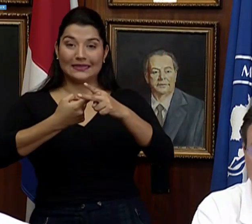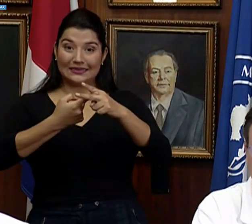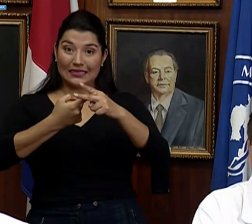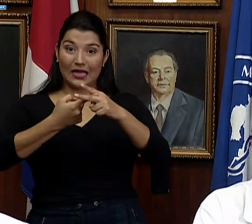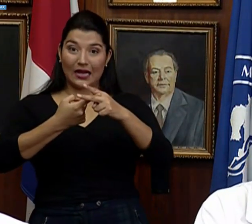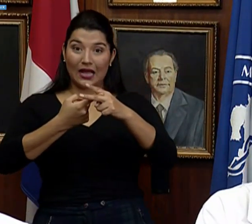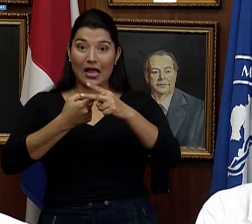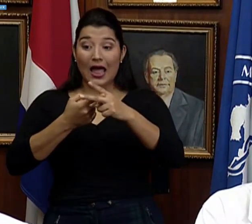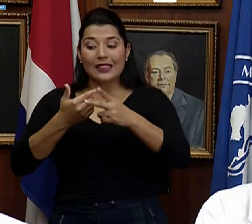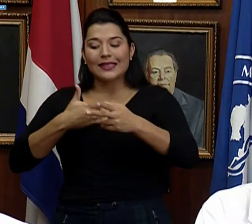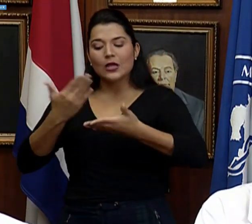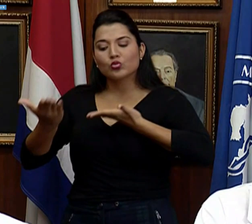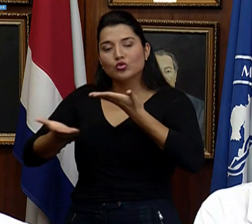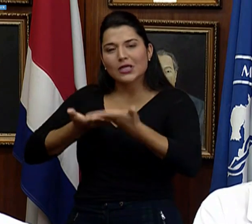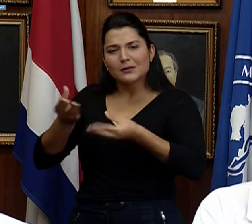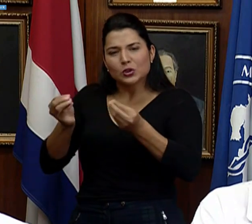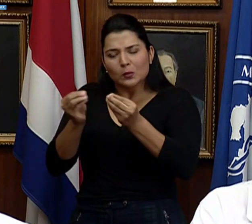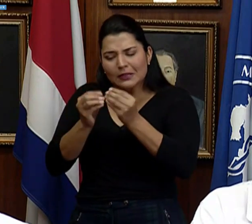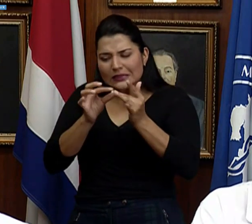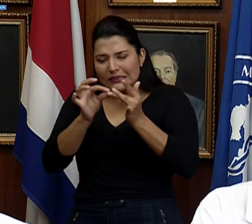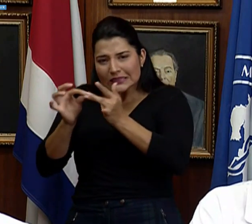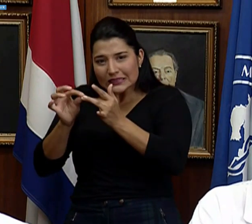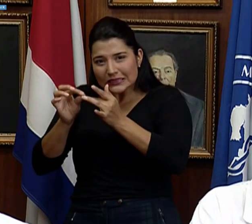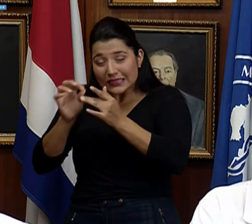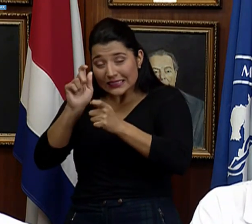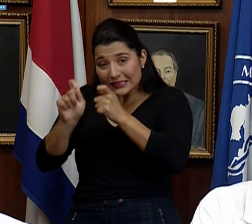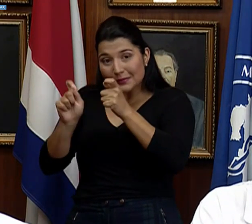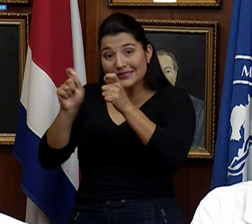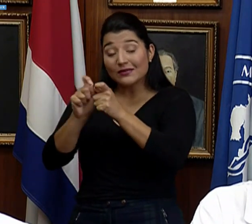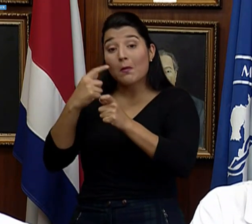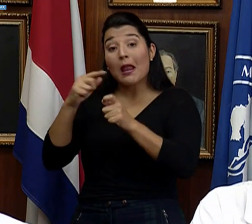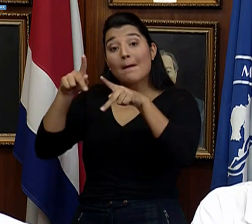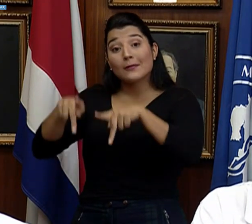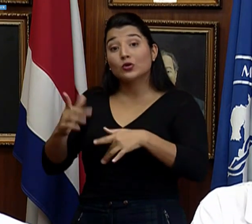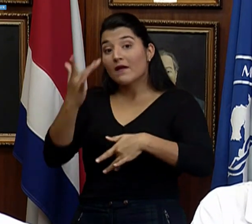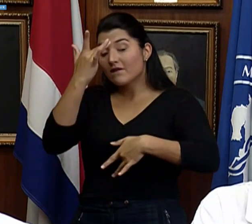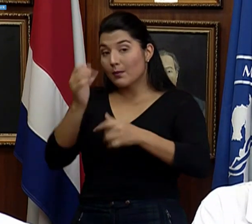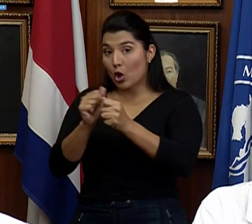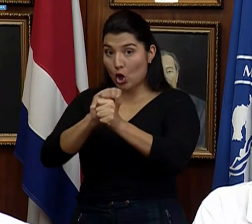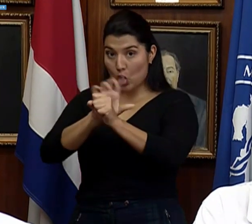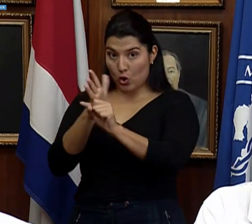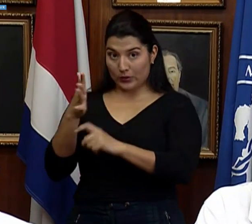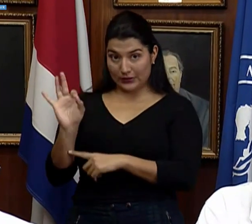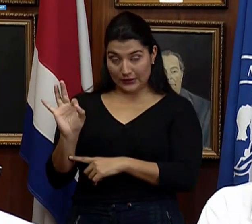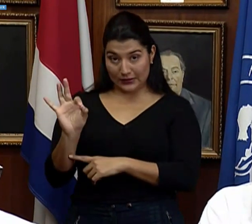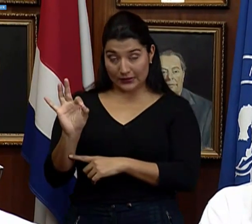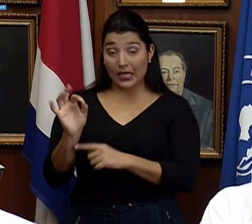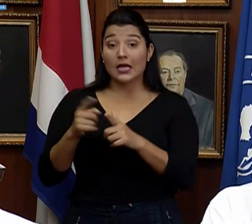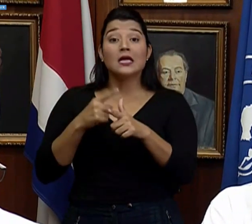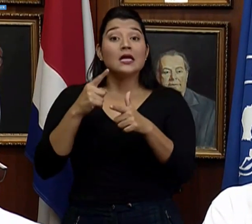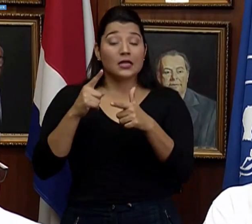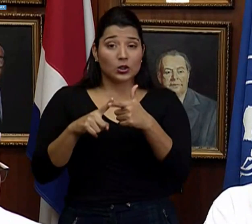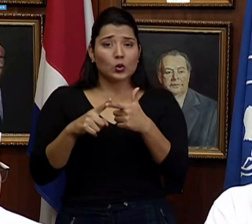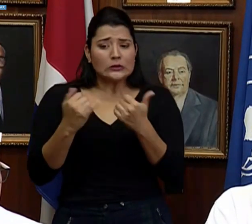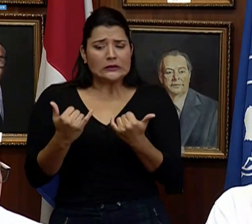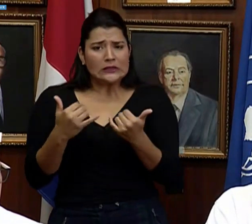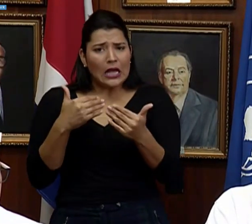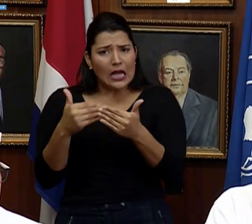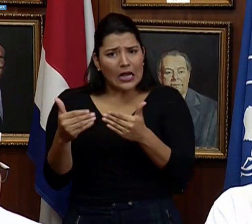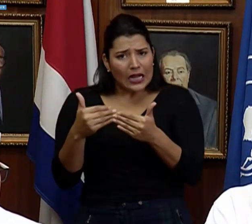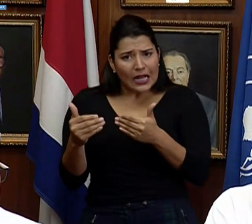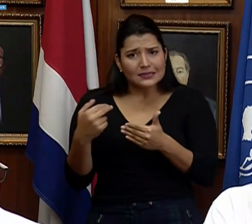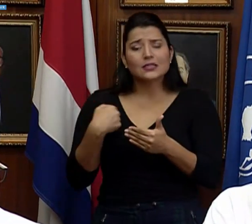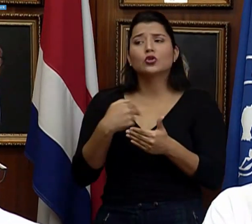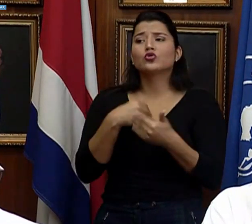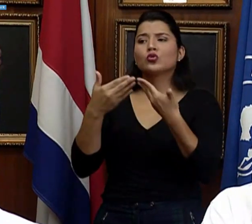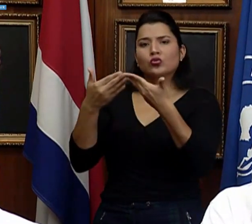especializado para los pacientes de coronavirus, así que pronto abriremos las puertas para enseñar